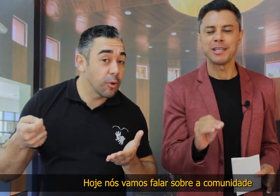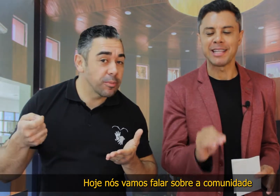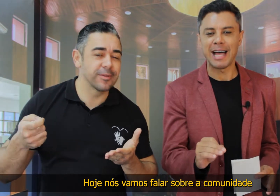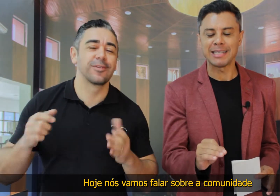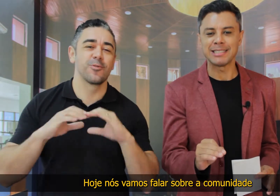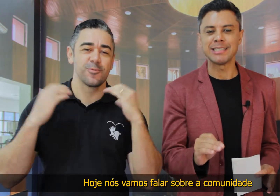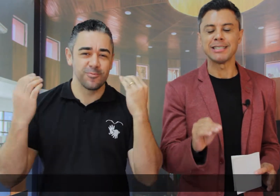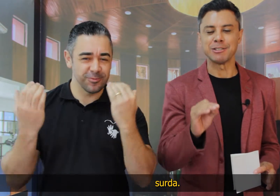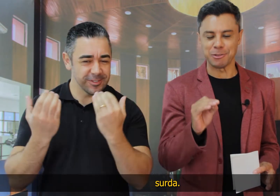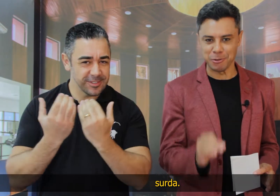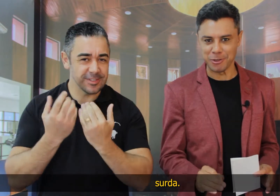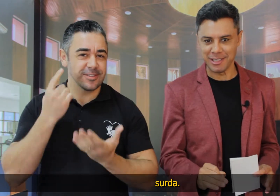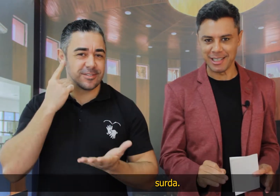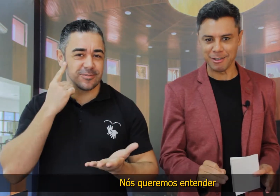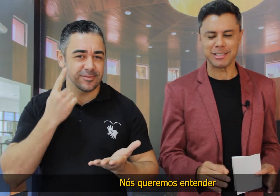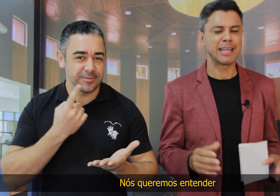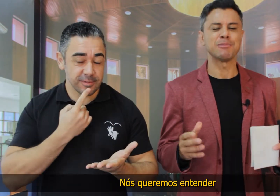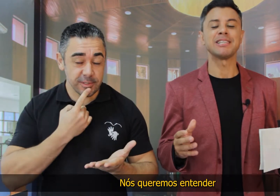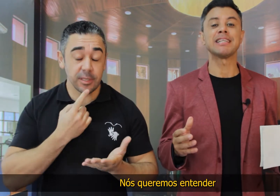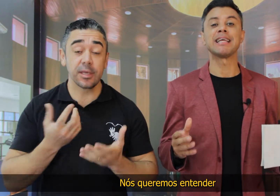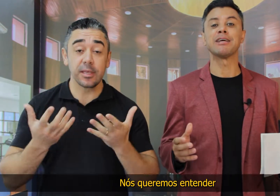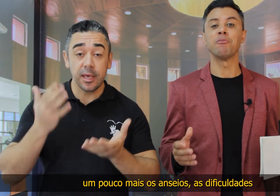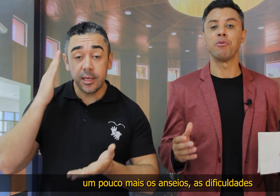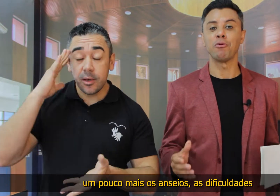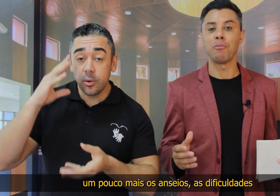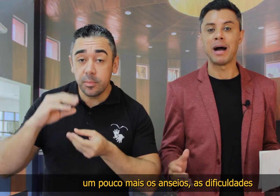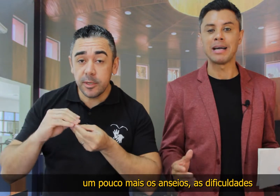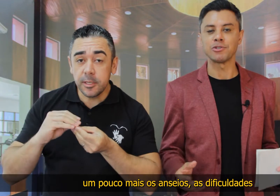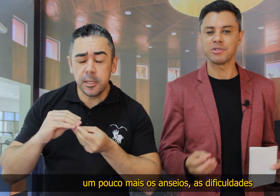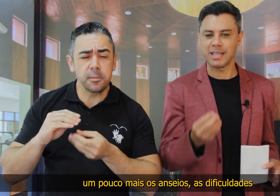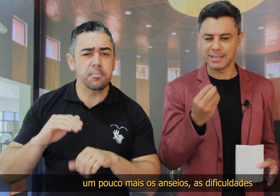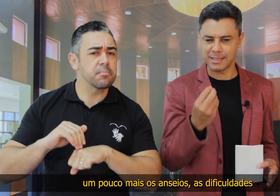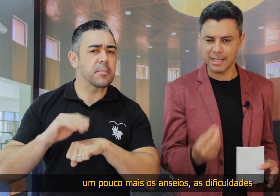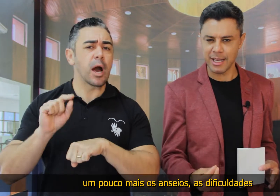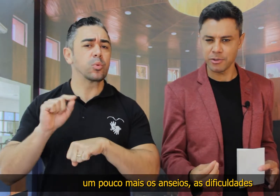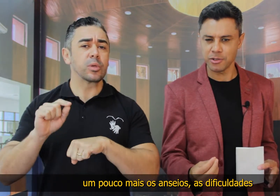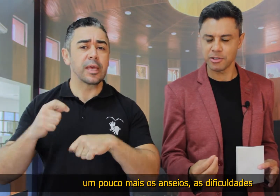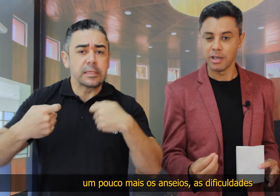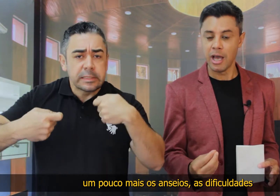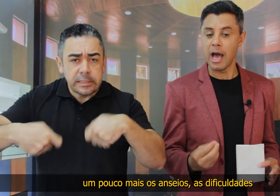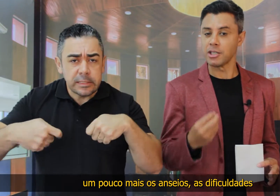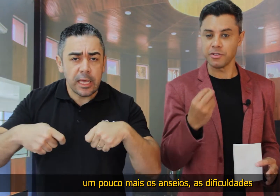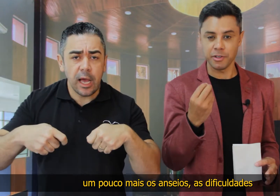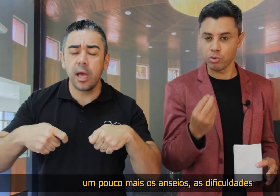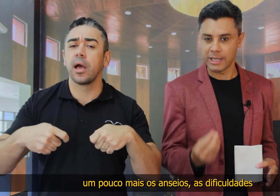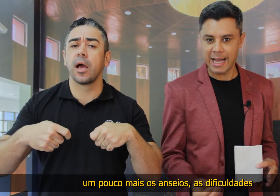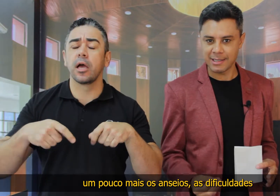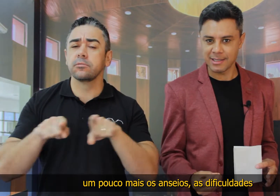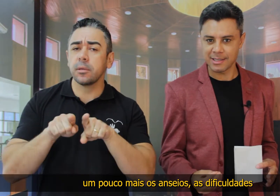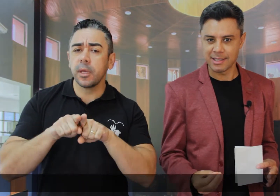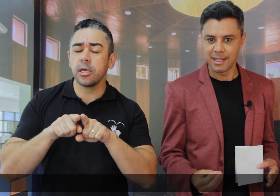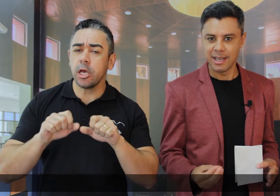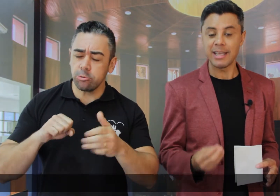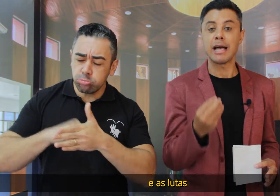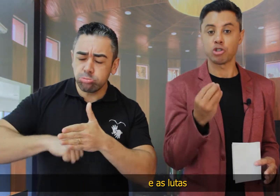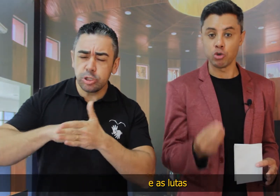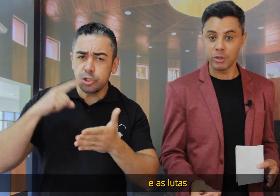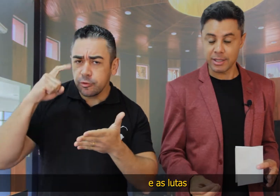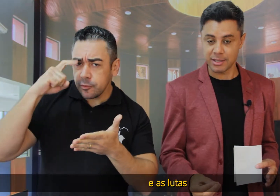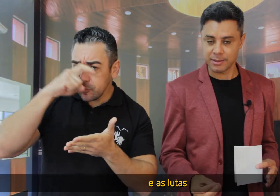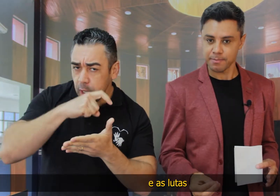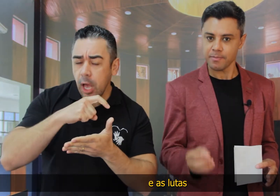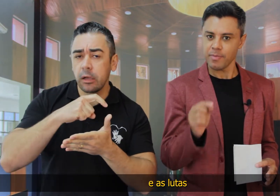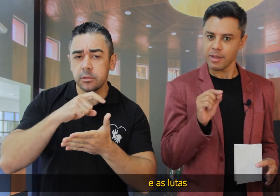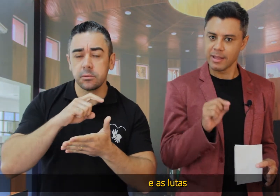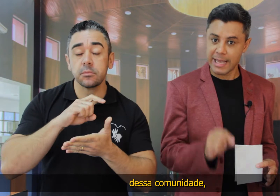comunidade surda. Nós queremos entender um pouco mais os anseios, as dificuldades e as